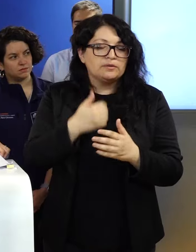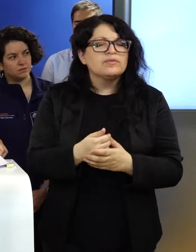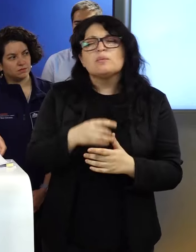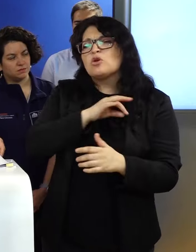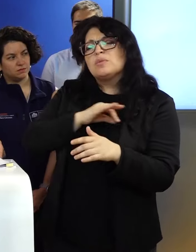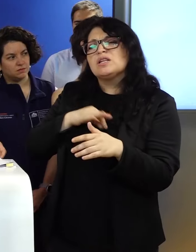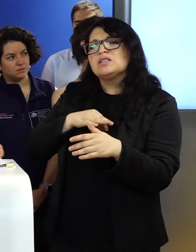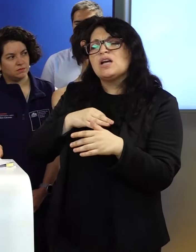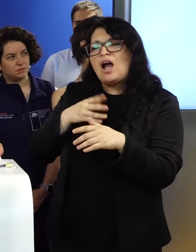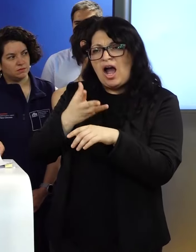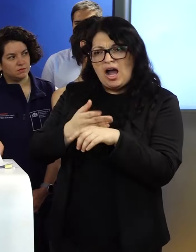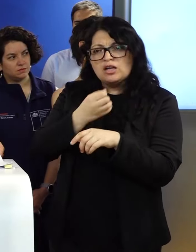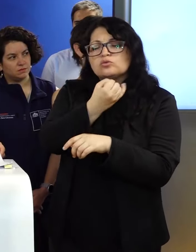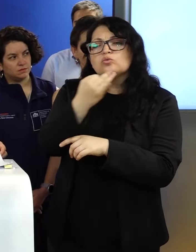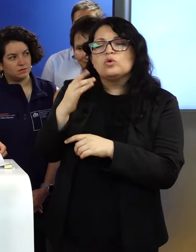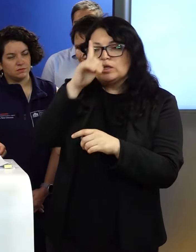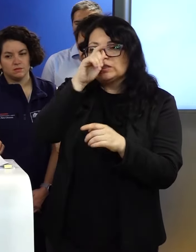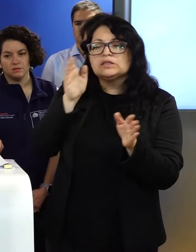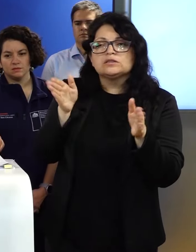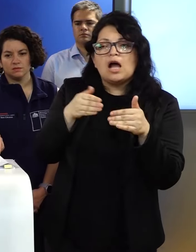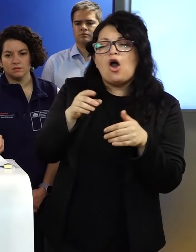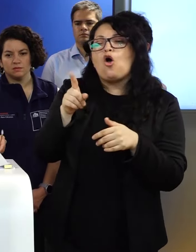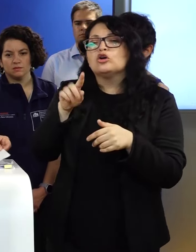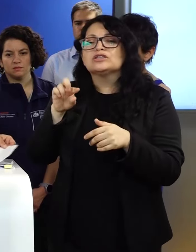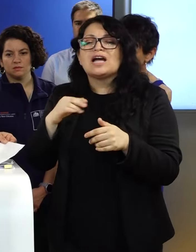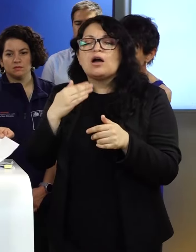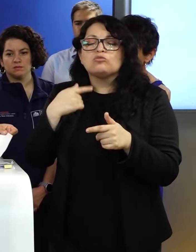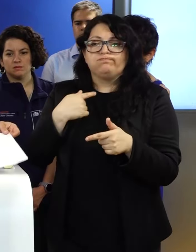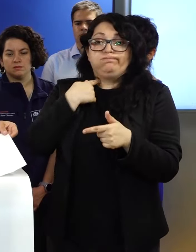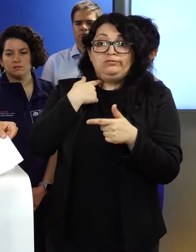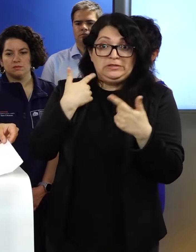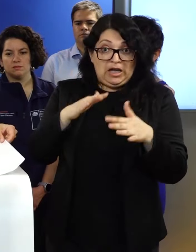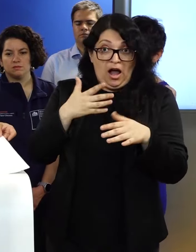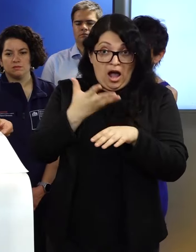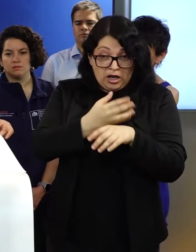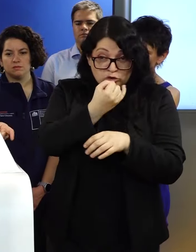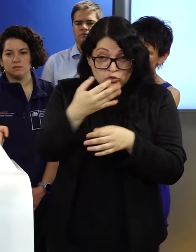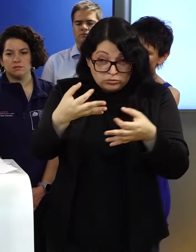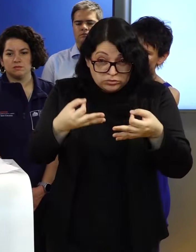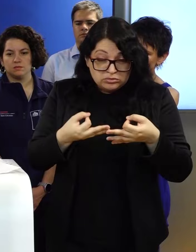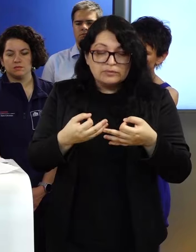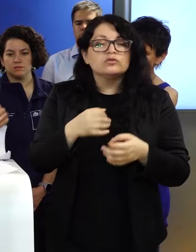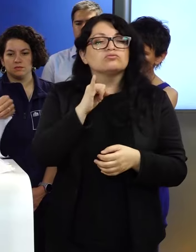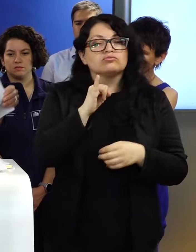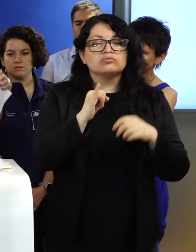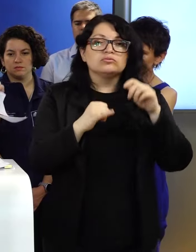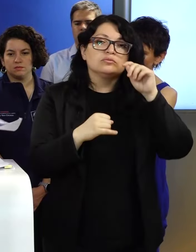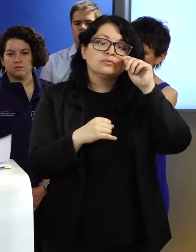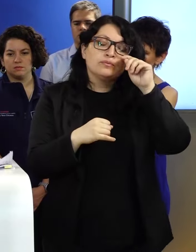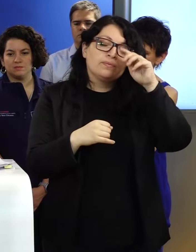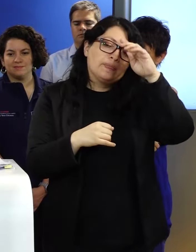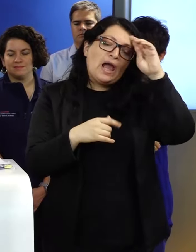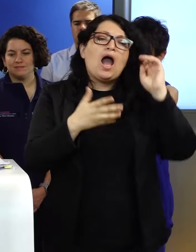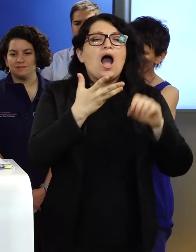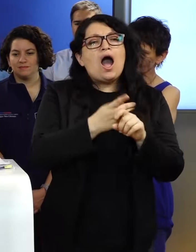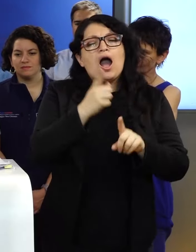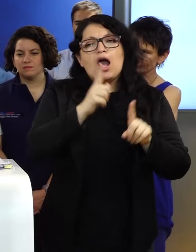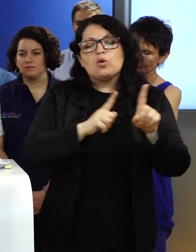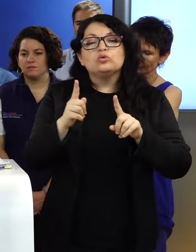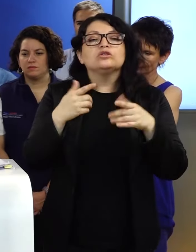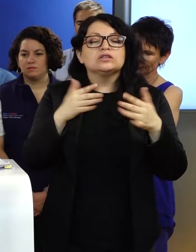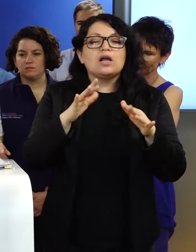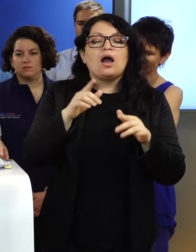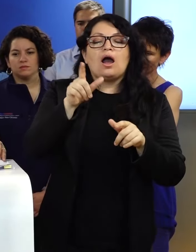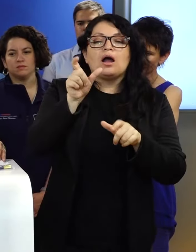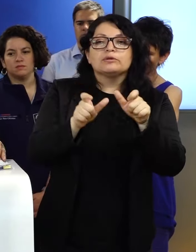Ministra, ¿ya hay catástrofes de SESFAM, SAPU, que se han visto afectados por la emergencia? Así es, tenemos algunos establecimientos que fueron